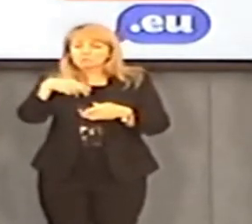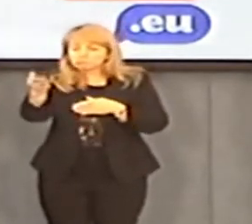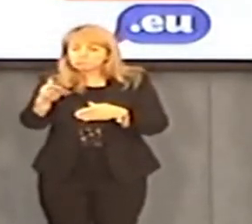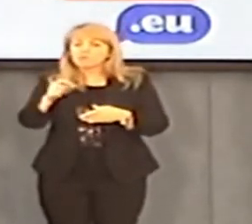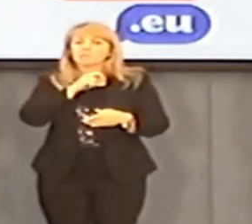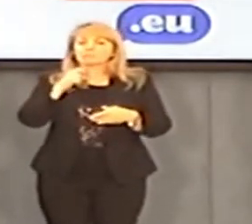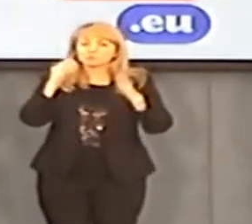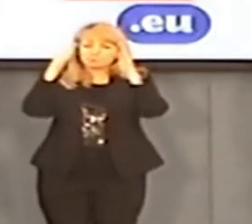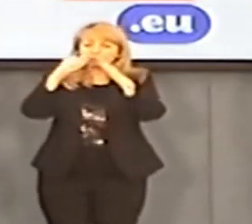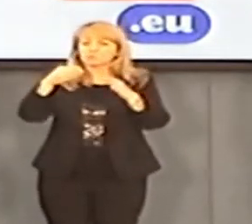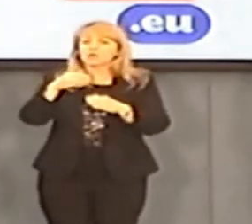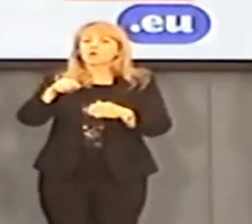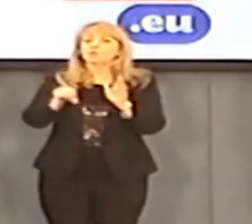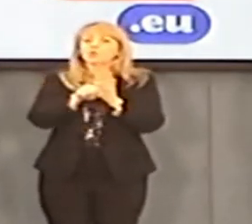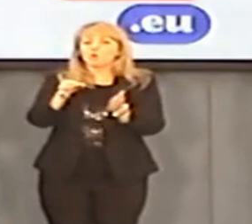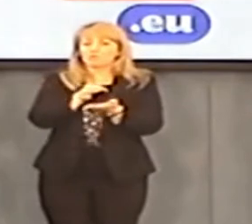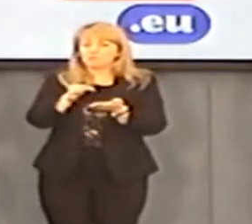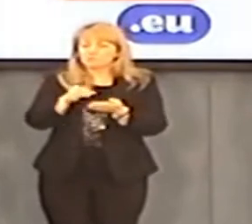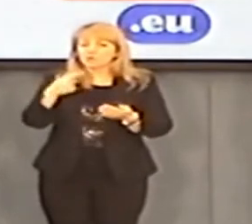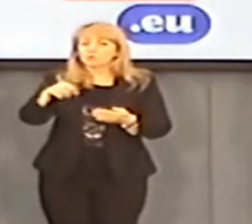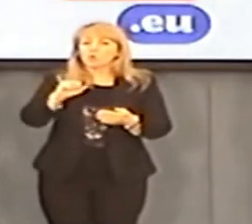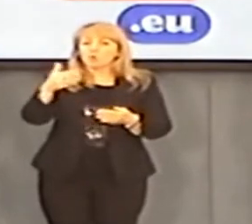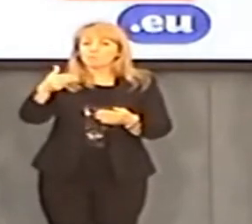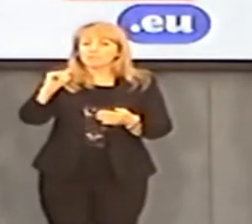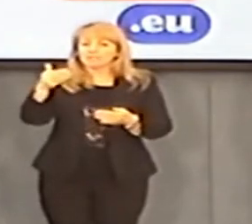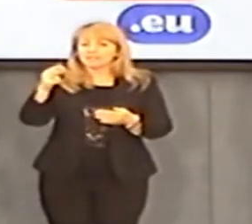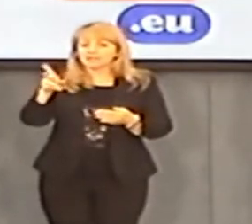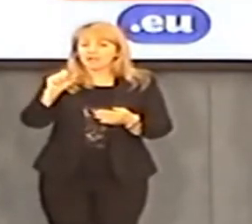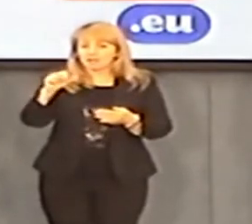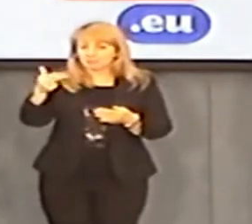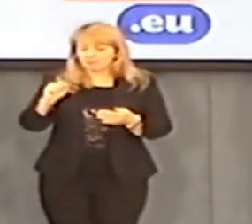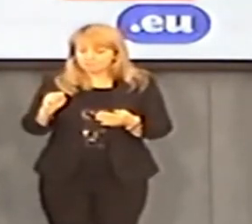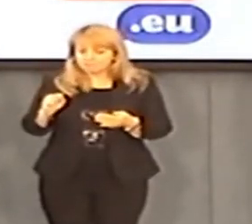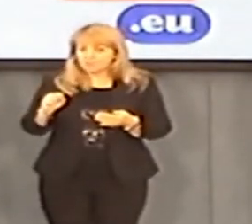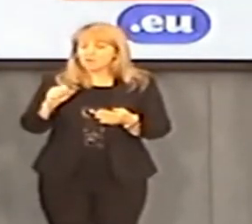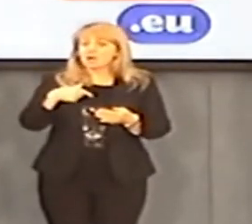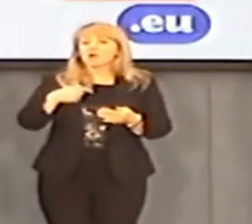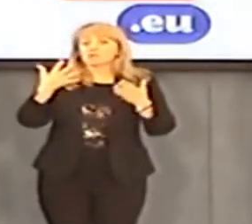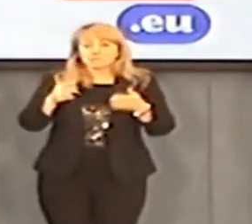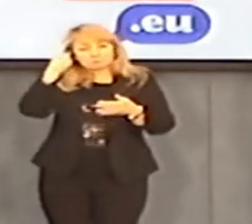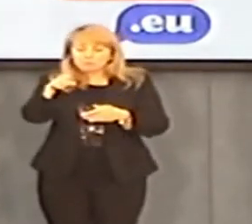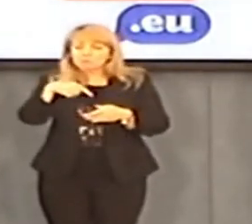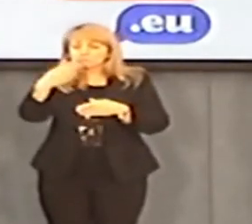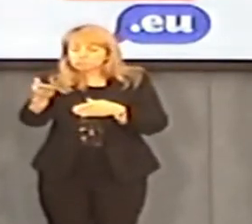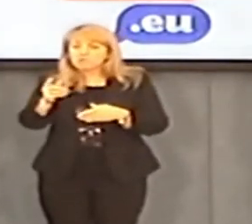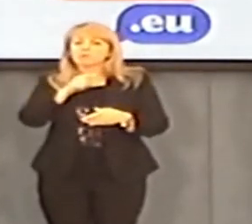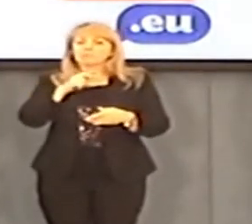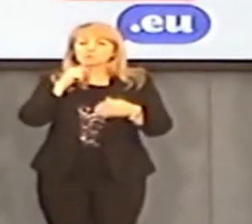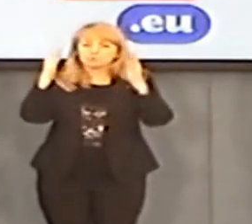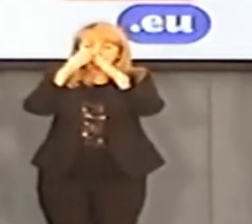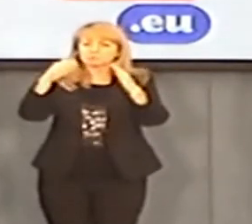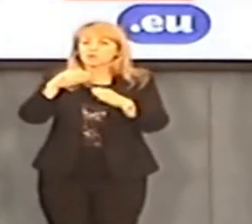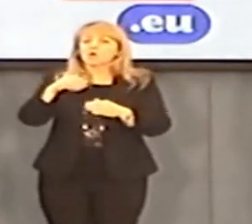wydania, uprzedzając to, że może być wydany list gończy, odmówił wydania arcybiskupa.